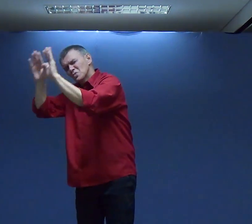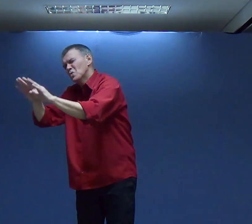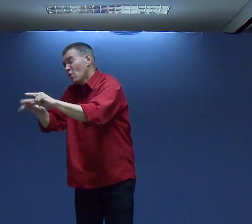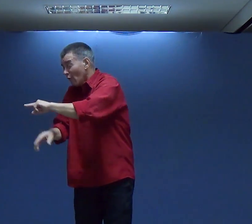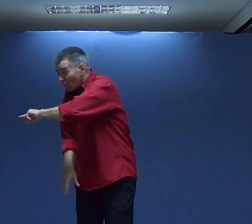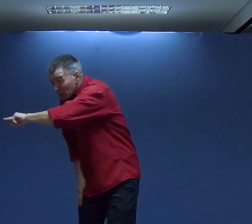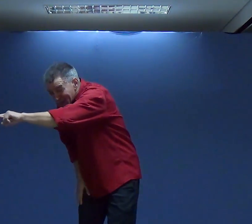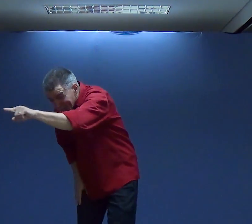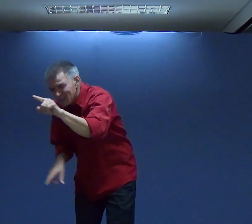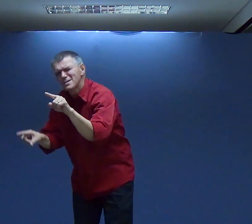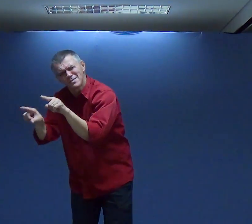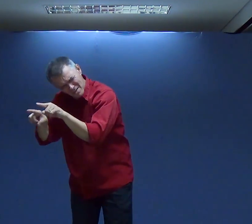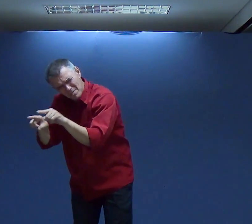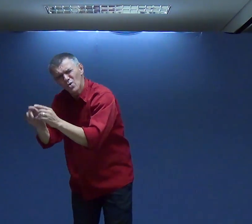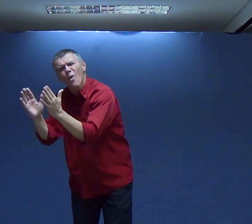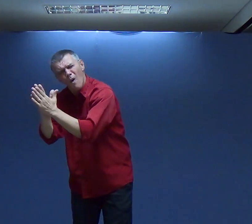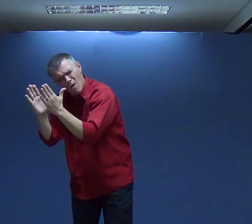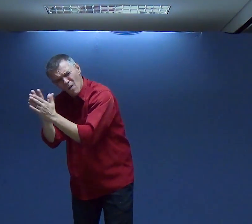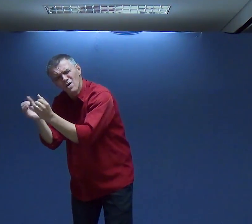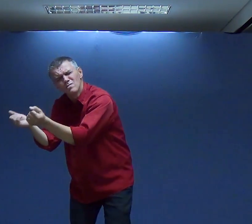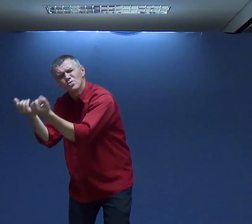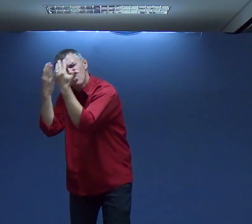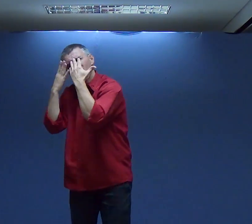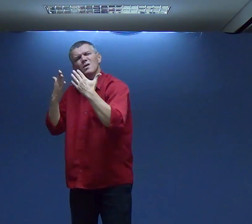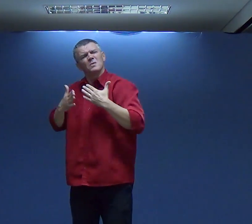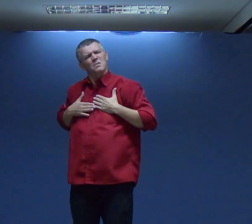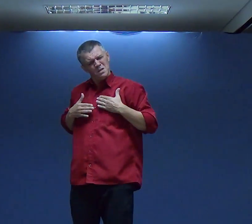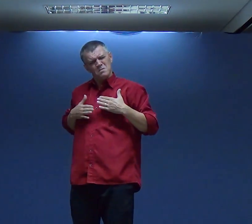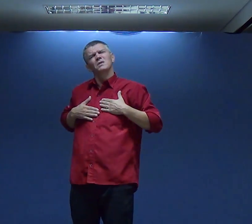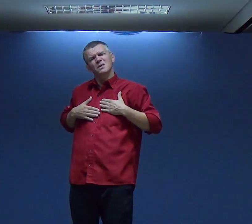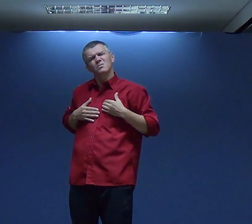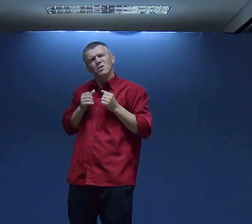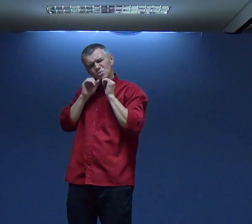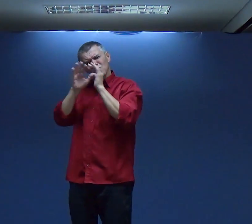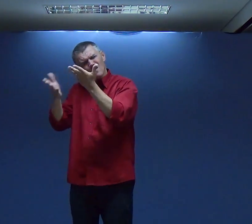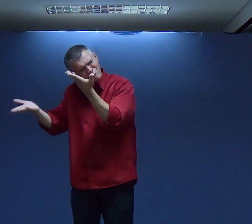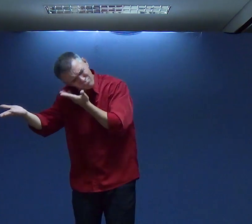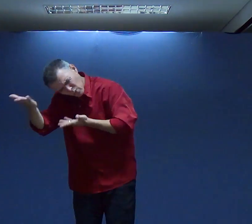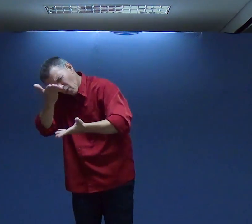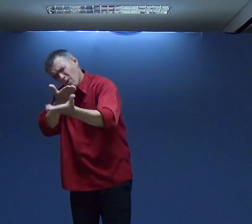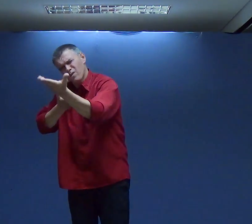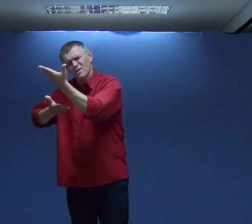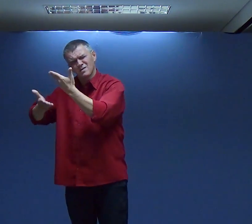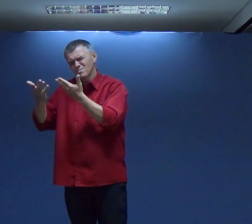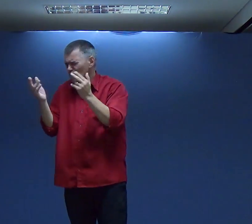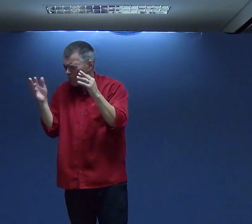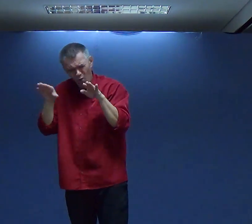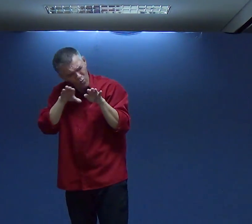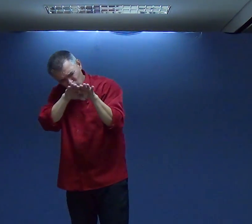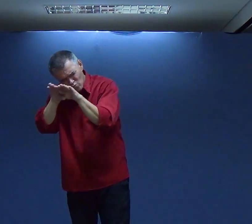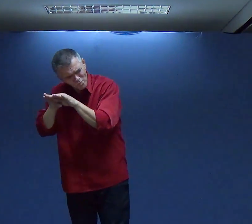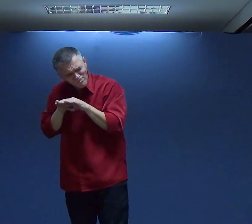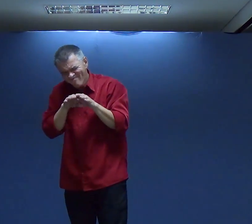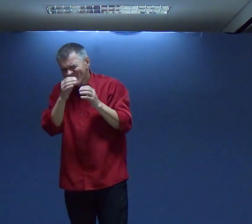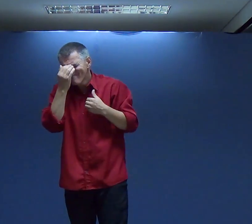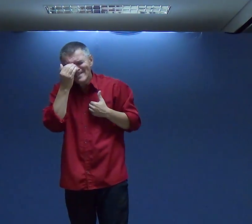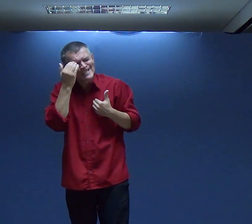-los Mas Queremos Que O Senhor Nos Use Para Isso Obrigada Senhor Por Pessoas Que Oram Por Mim